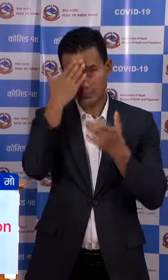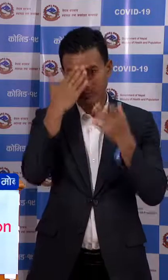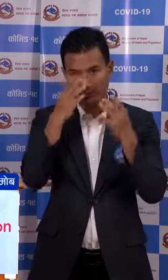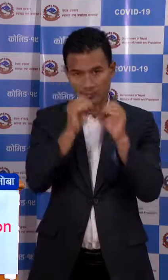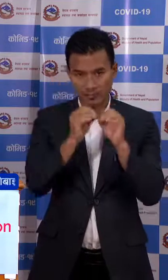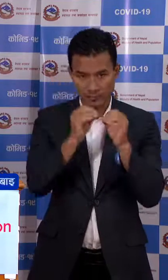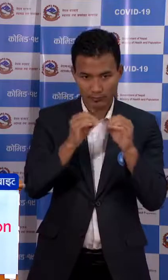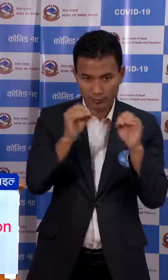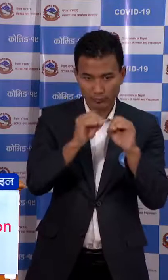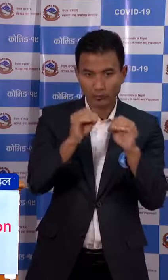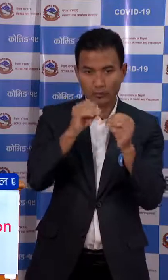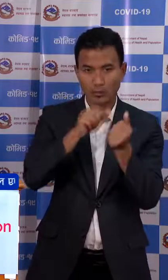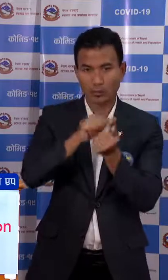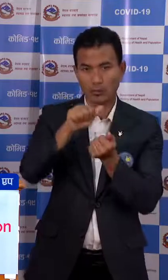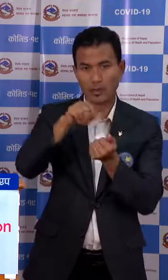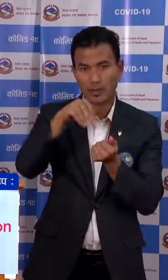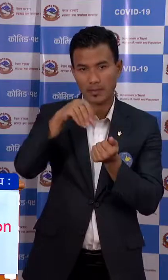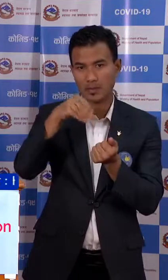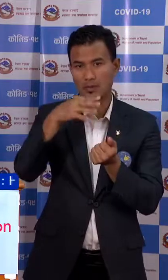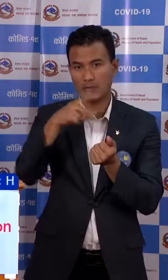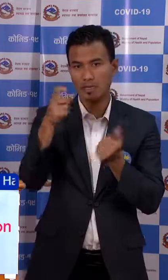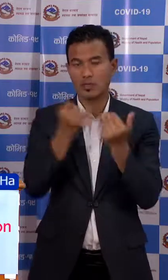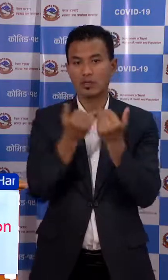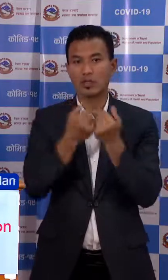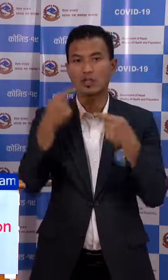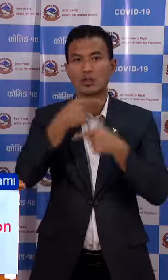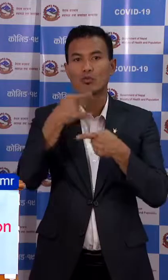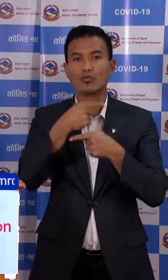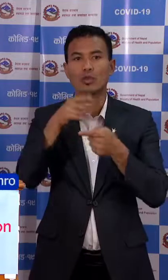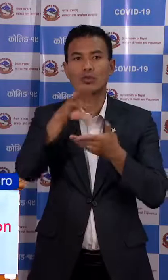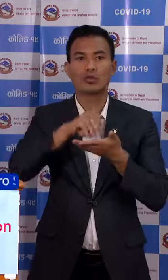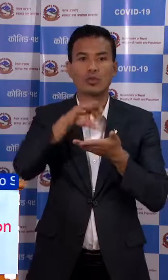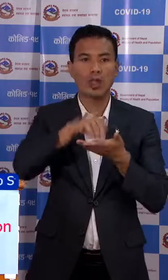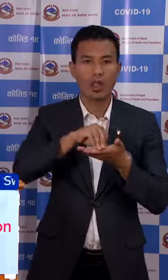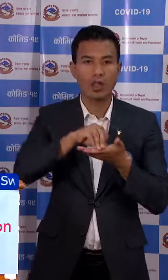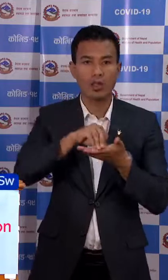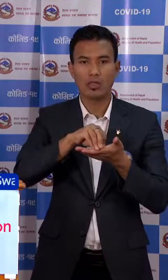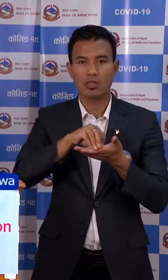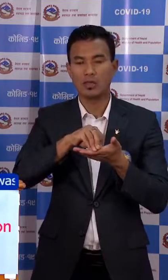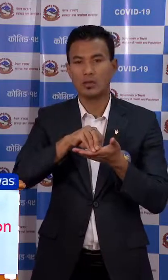को प्रम्णा पत्र को लागी गरी ने नमुना संकलन,